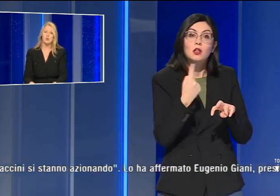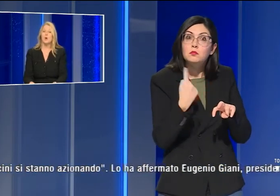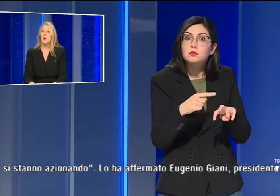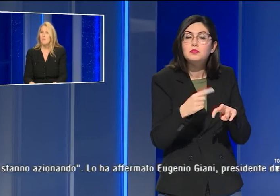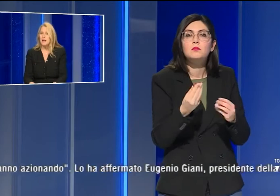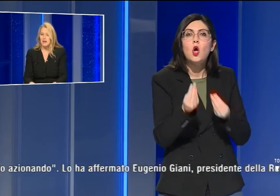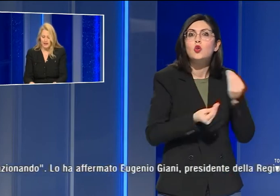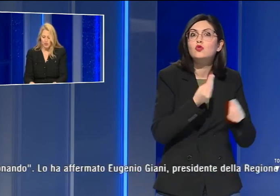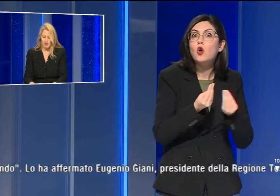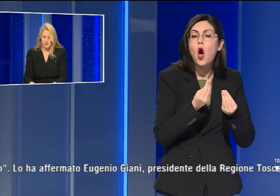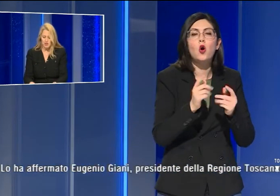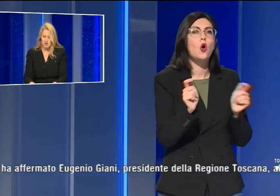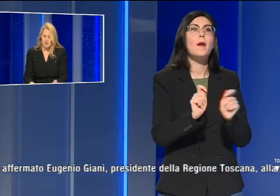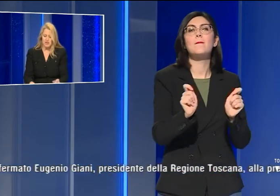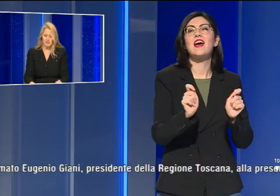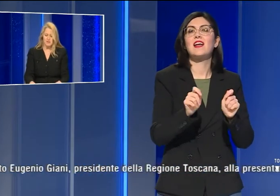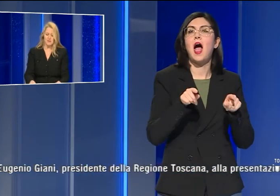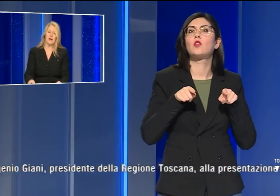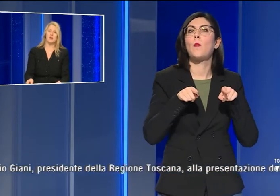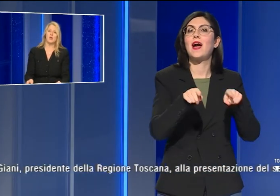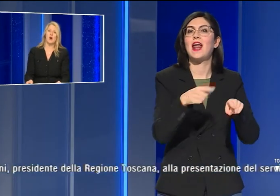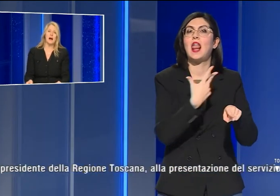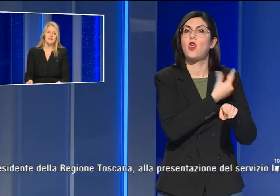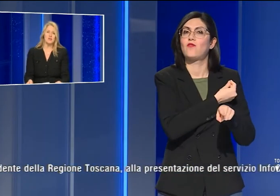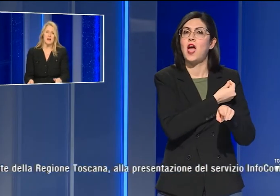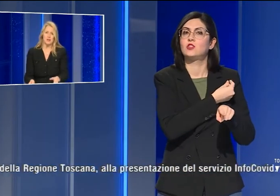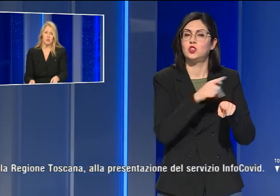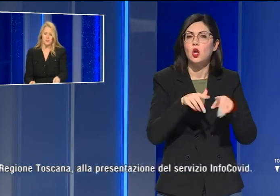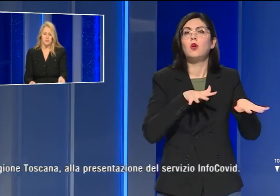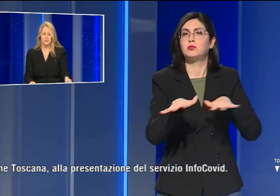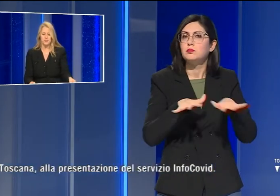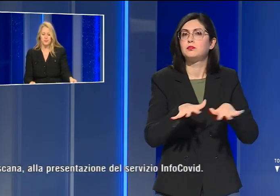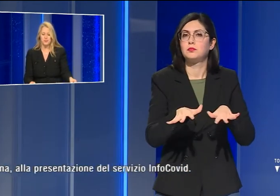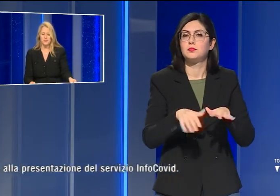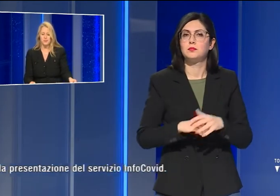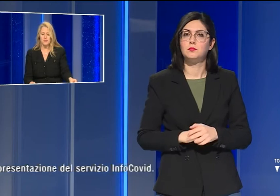mercato parallelo dei vaccini si stanno azionando.